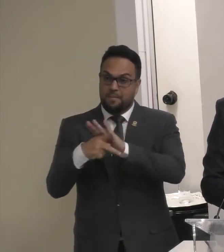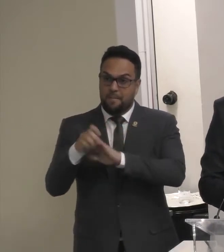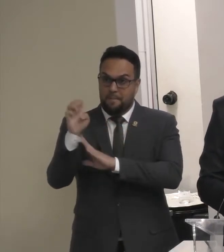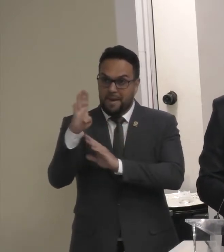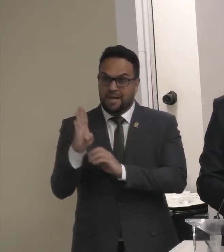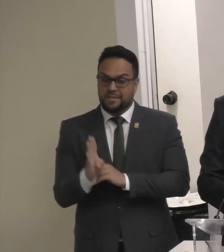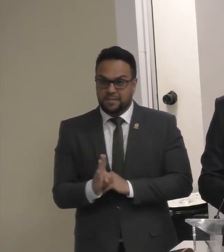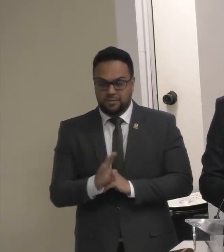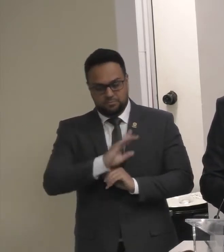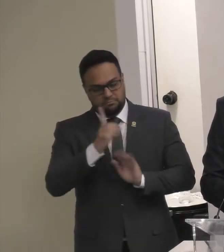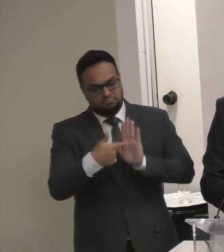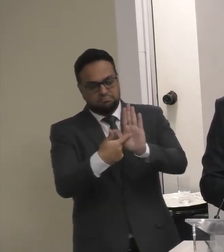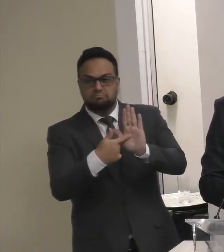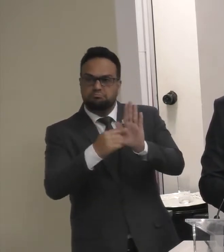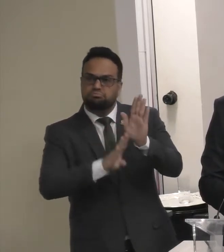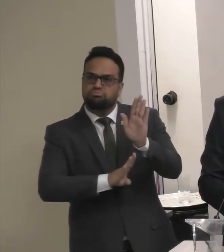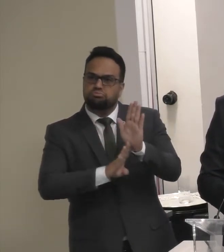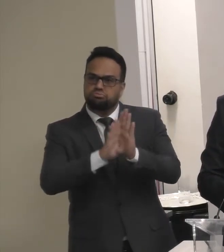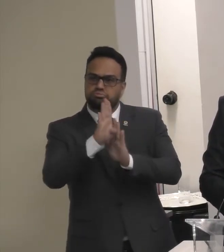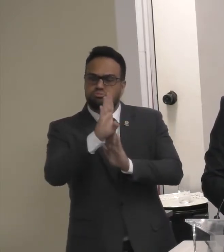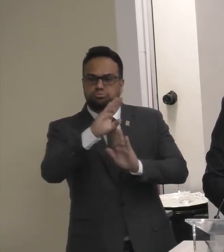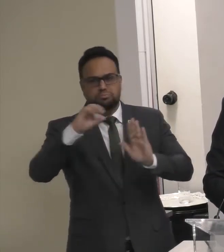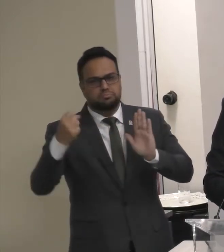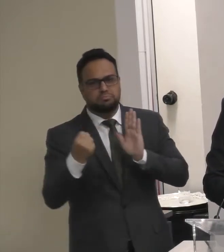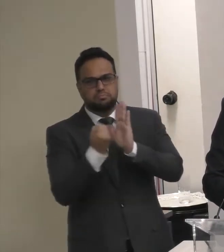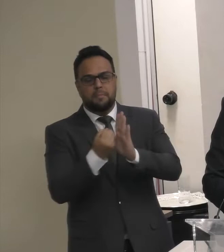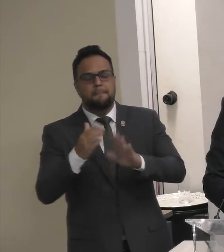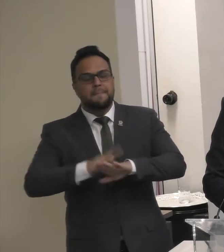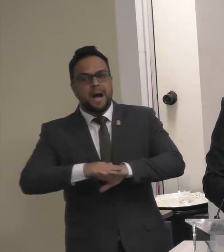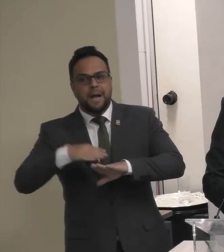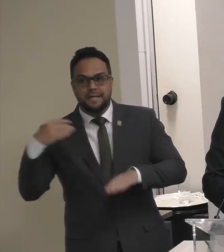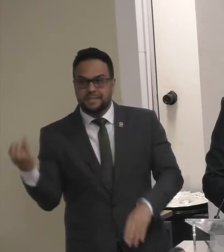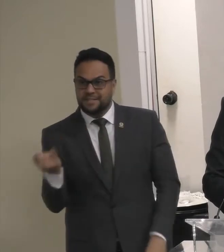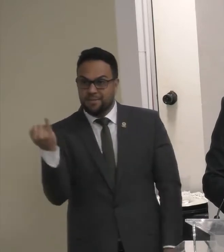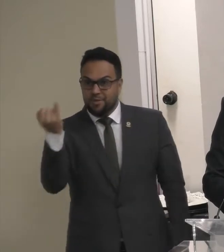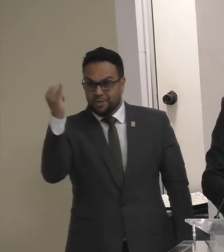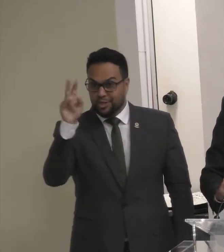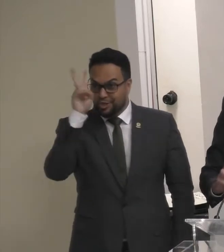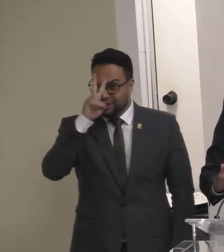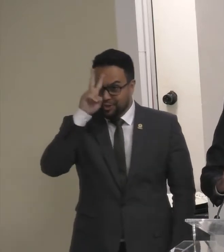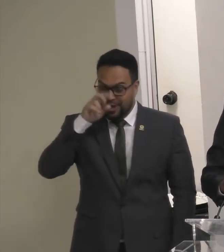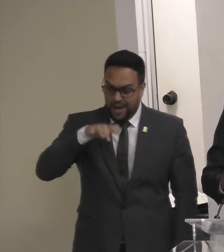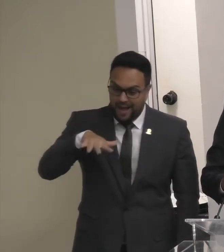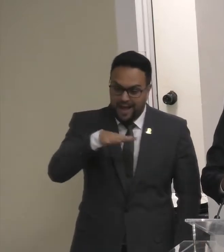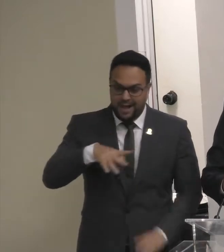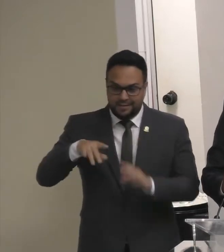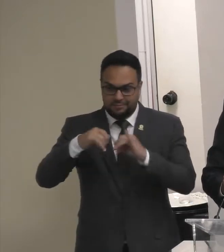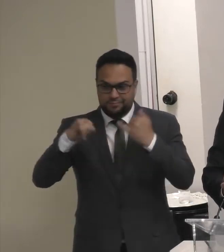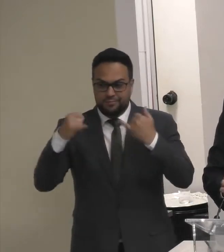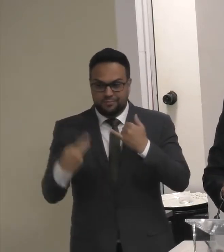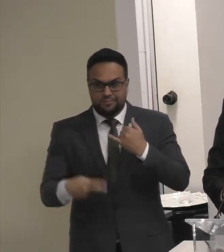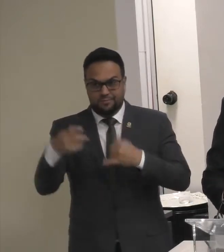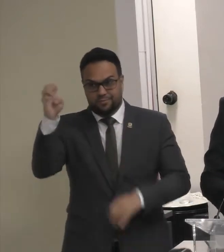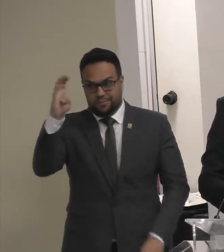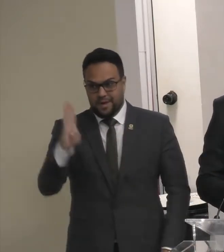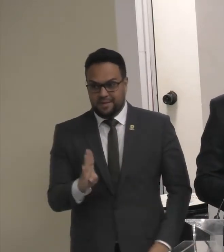Representam Dos capítulos Mais importantes Da história Do setor elétrico Brasileiro